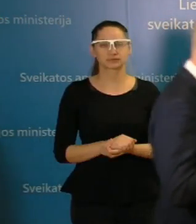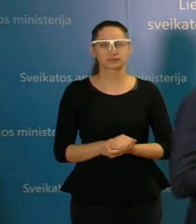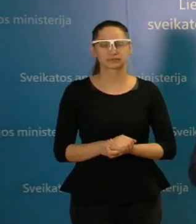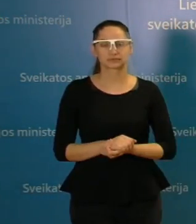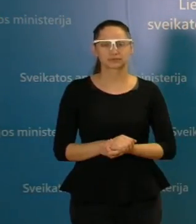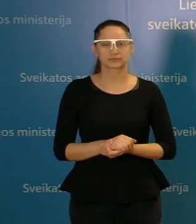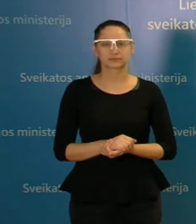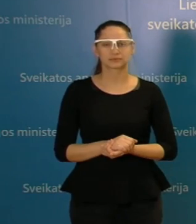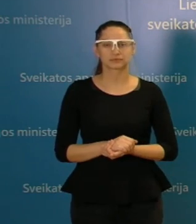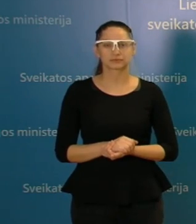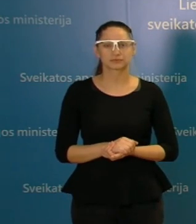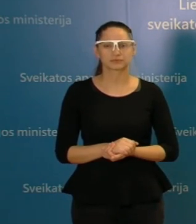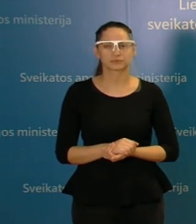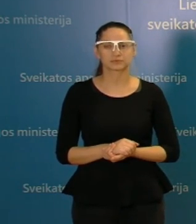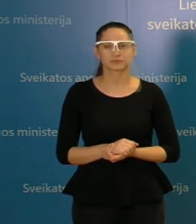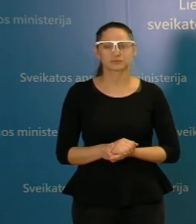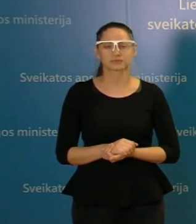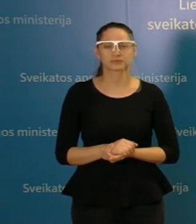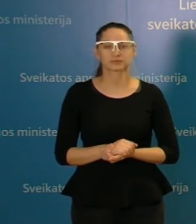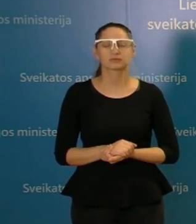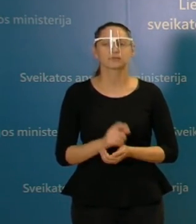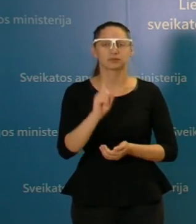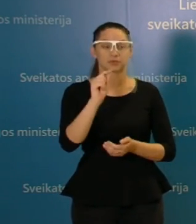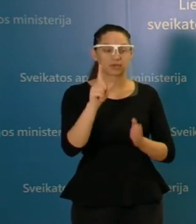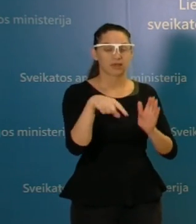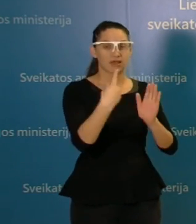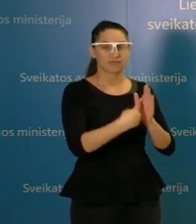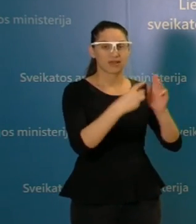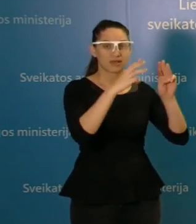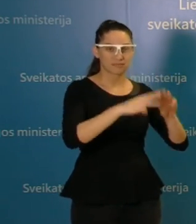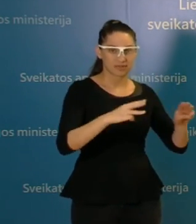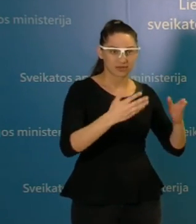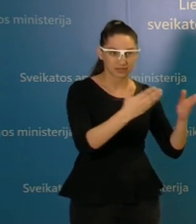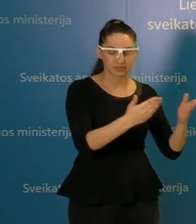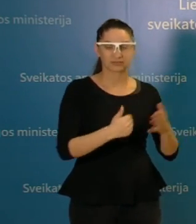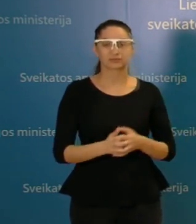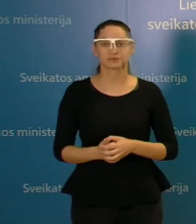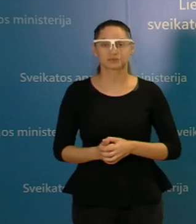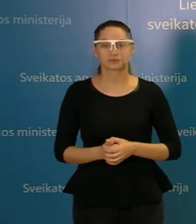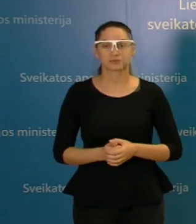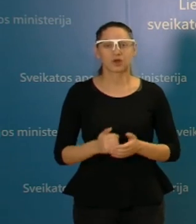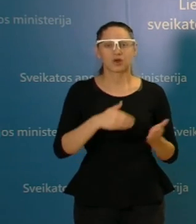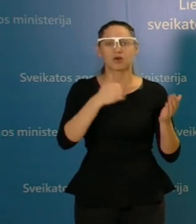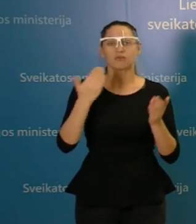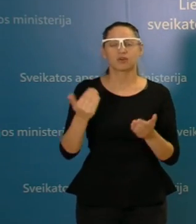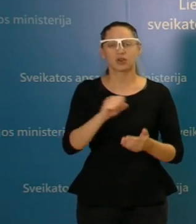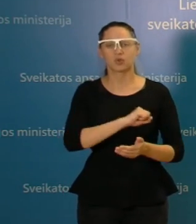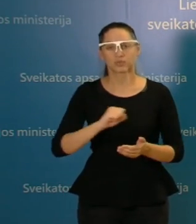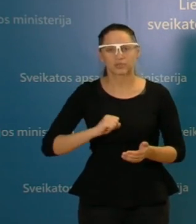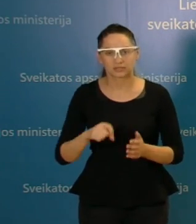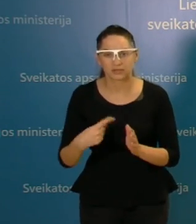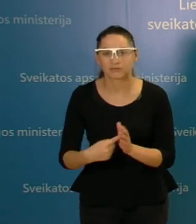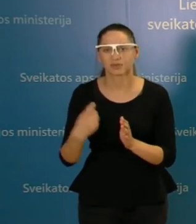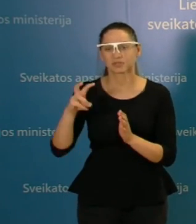norėčiau paprašyti pirmiausia klausimus ministrui, o po to gydytojai, lygitai Jančioriniai ir Daivai